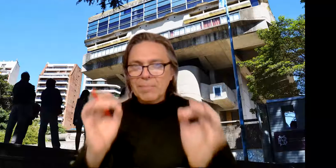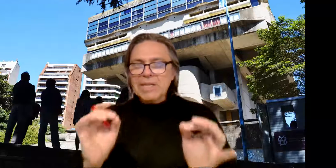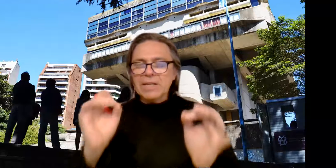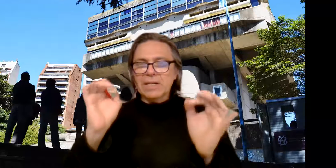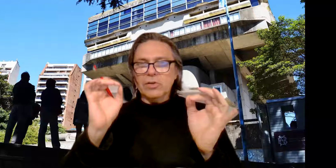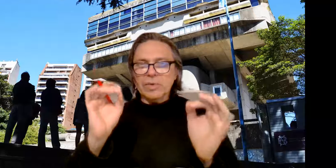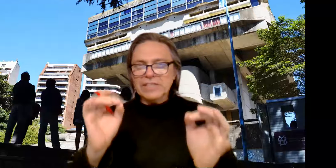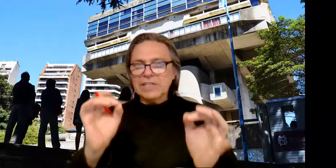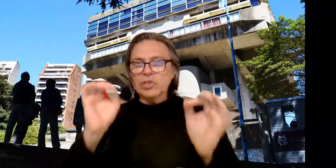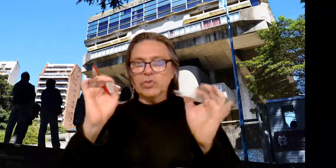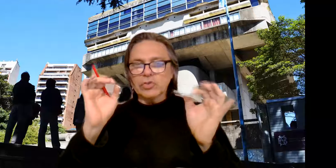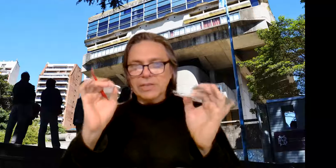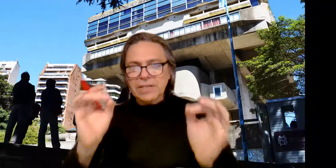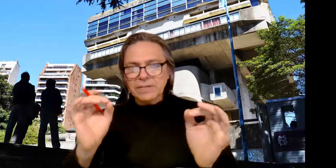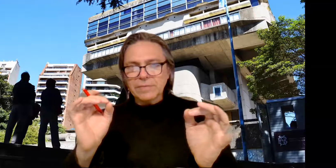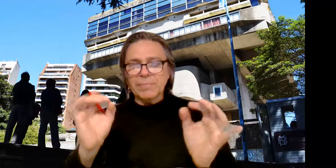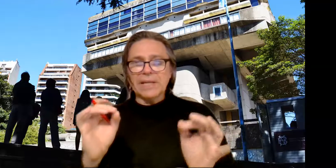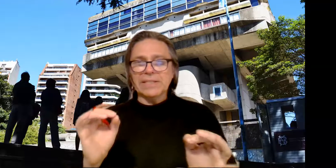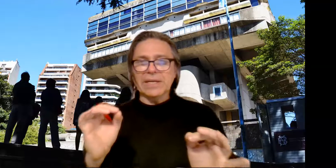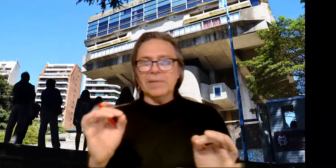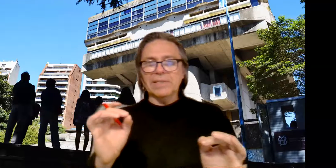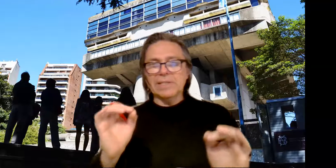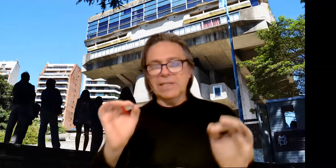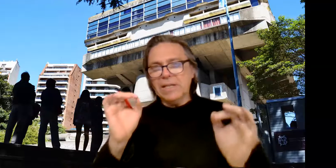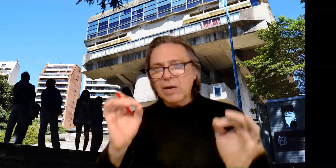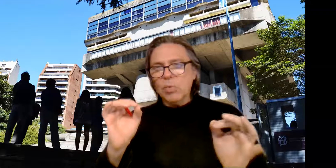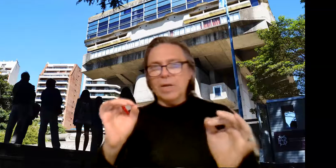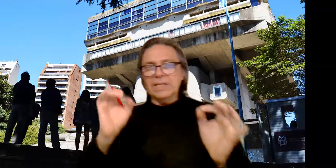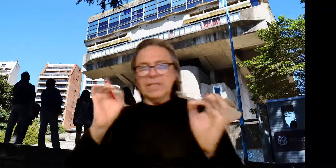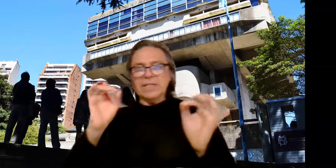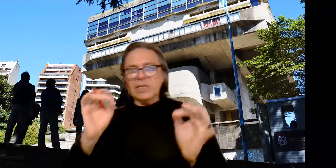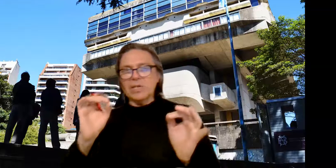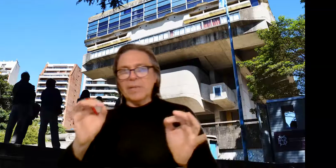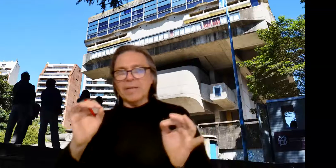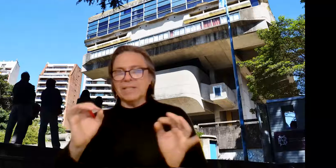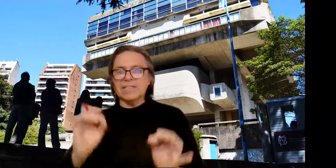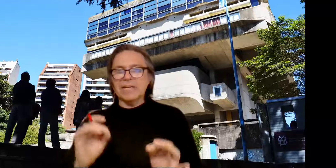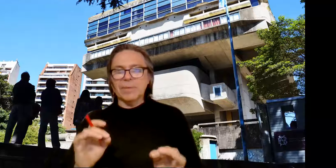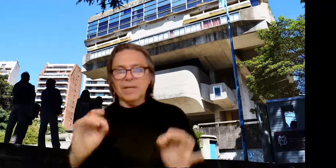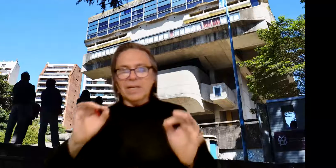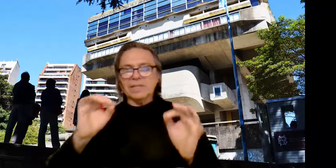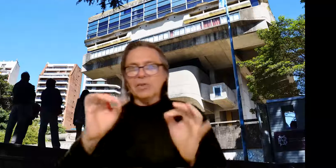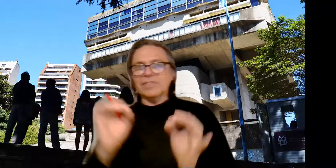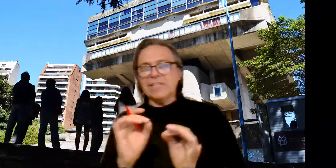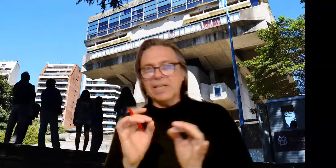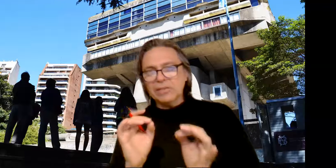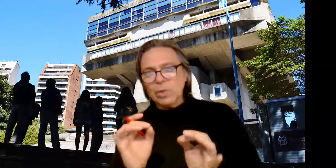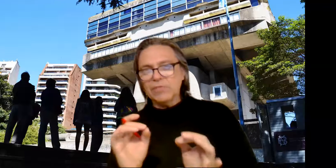1910, es prácticamente el agua del río de la Plata llegaba hasta lo que sería la actual